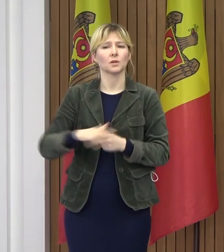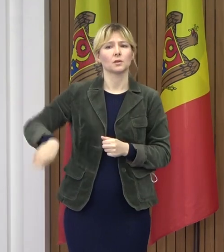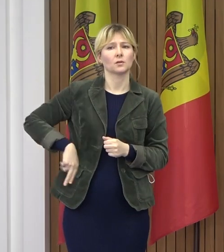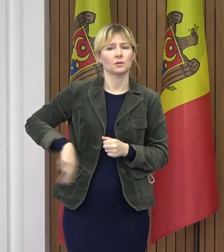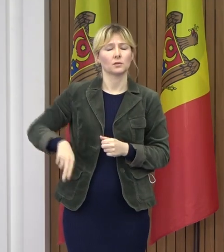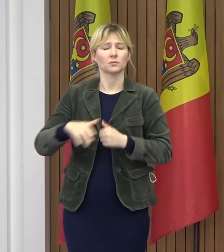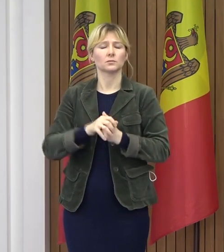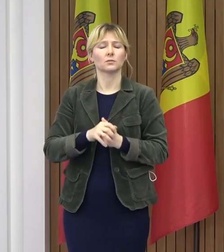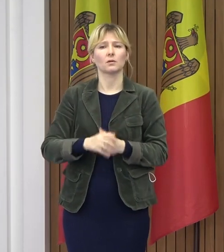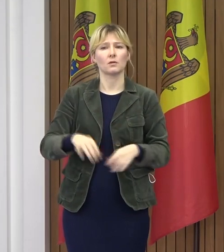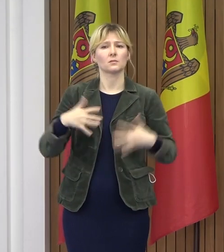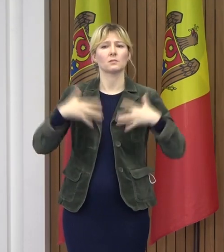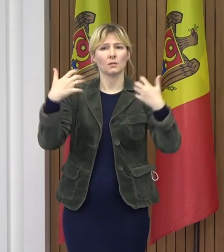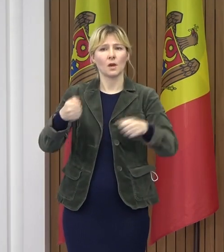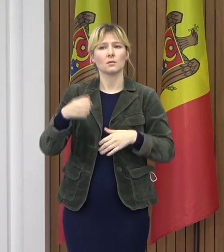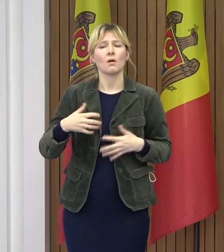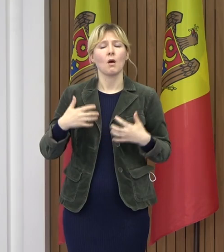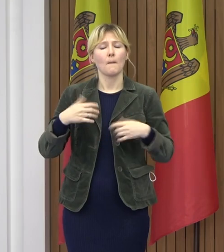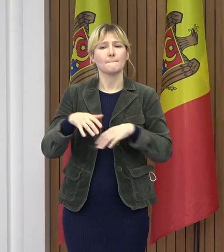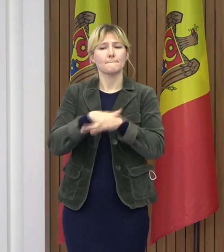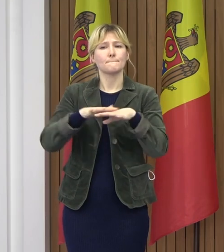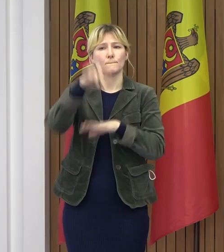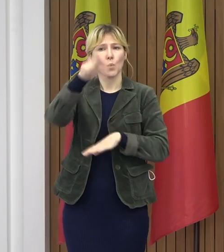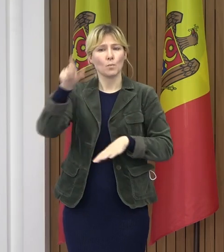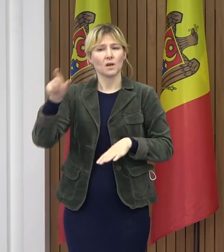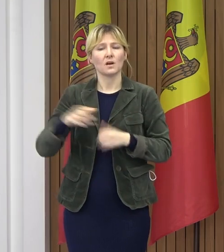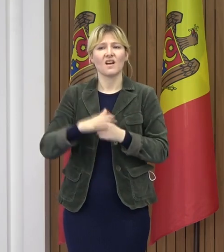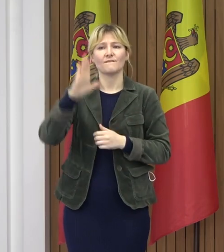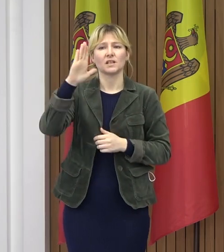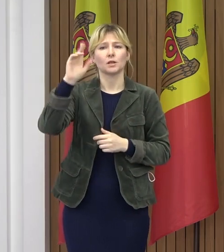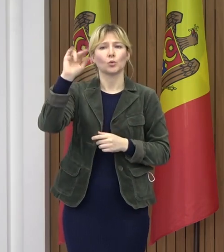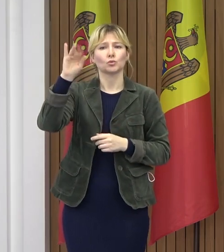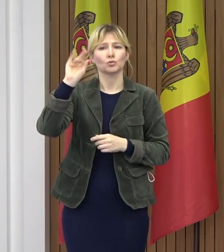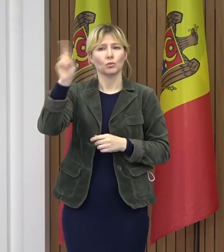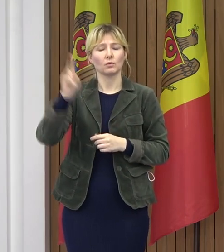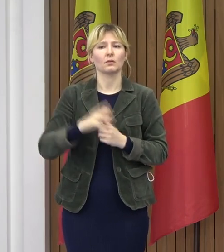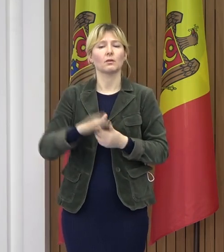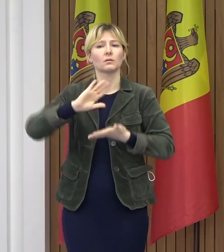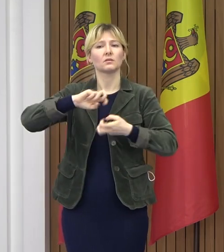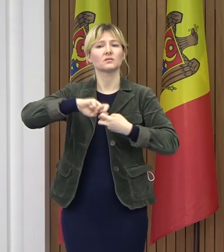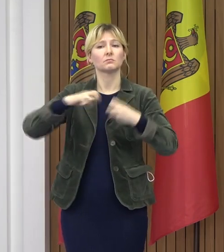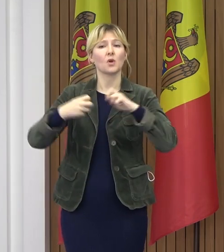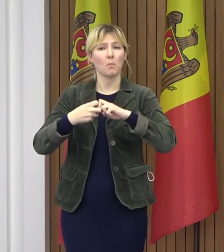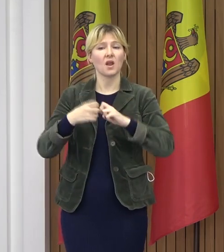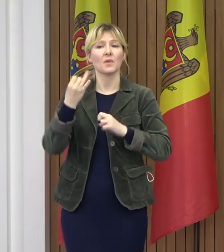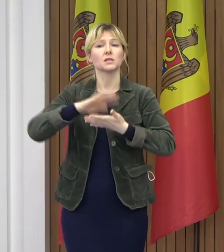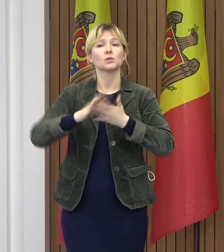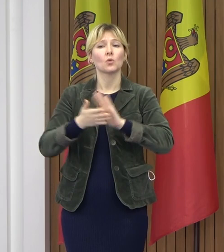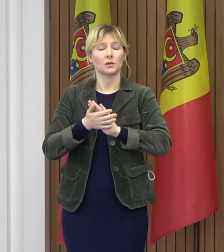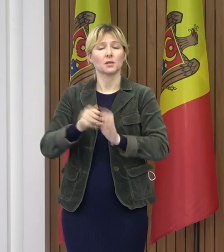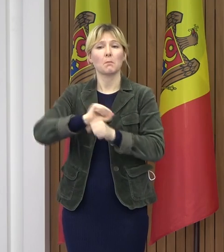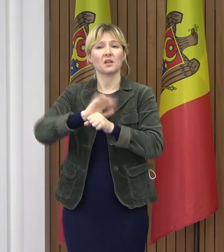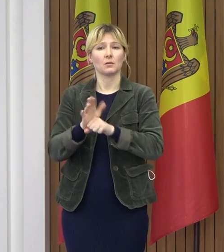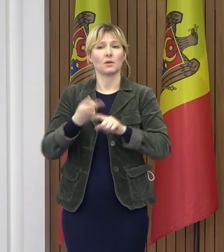Agenției Naționale Sănătate Publică Vasile Guștiuc despre situația pandemică actuală din